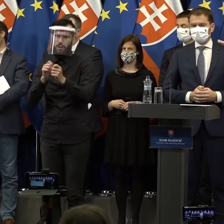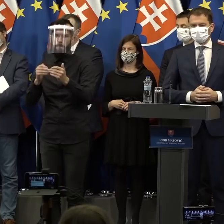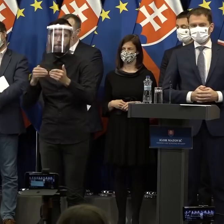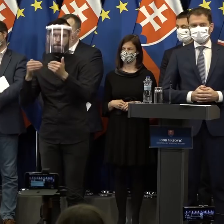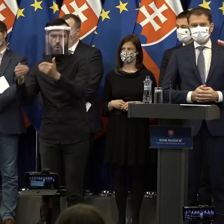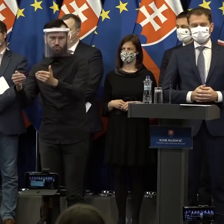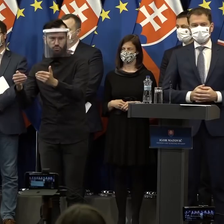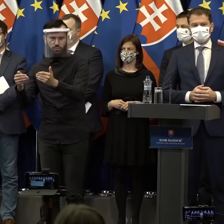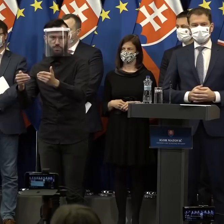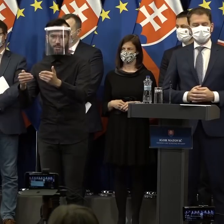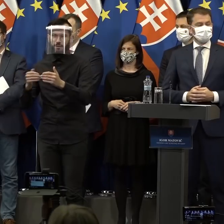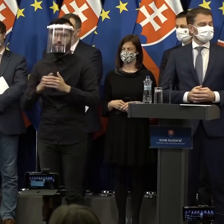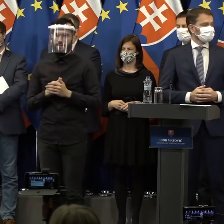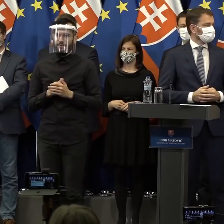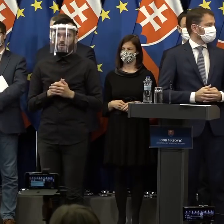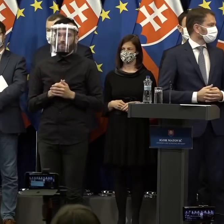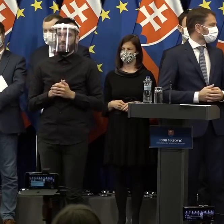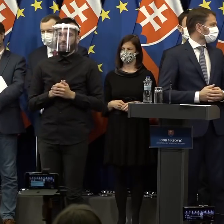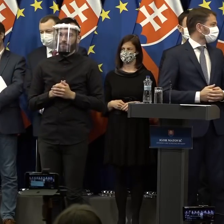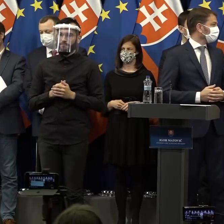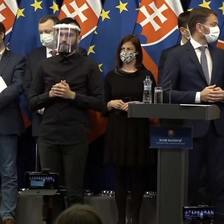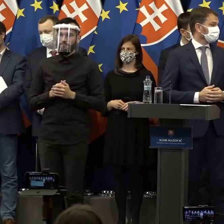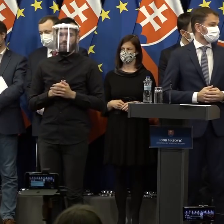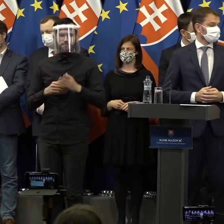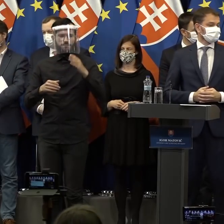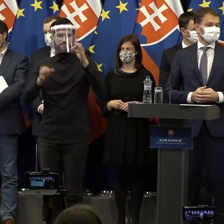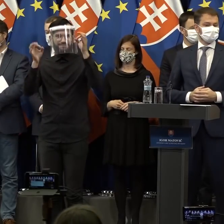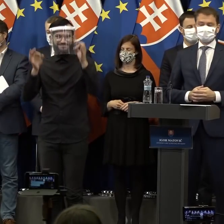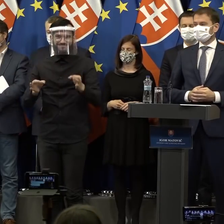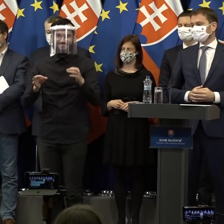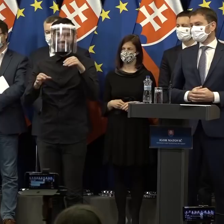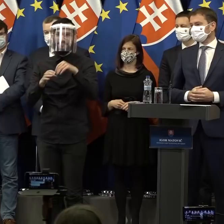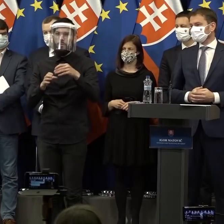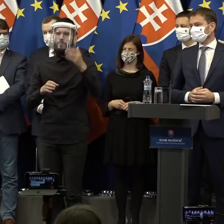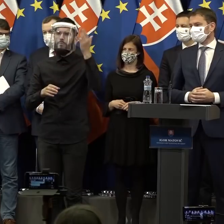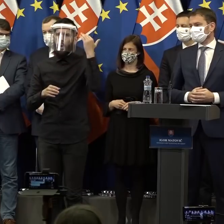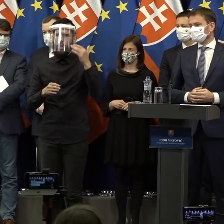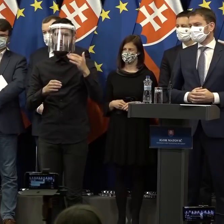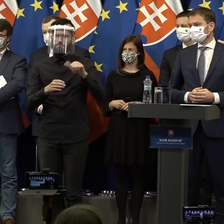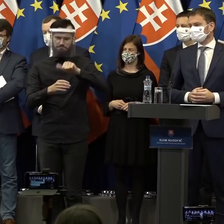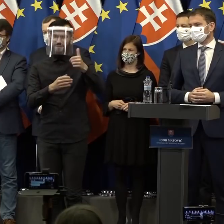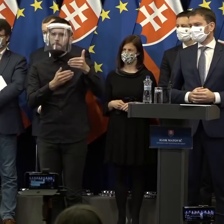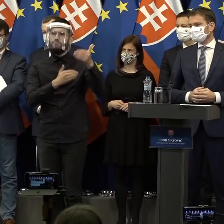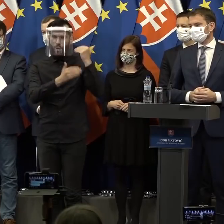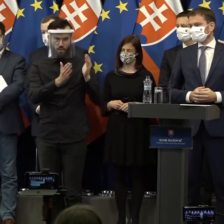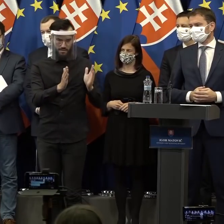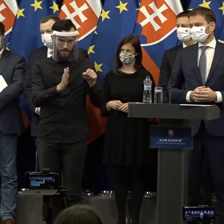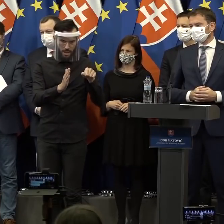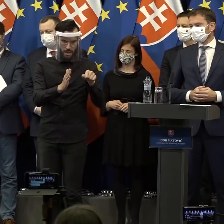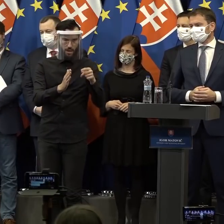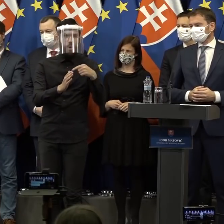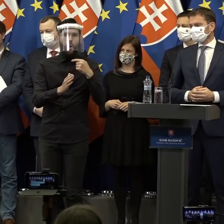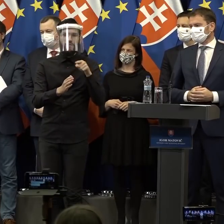vo vstavu k tej verzi, ktorá bola nakoniec schválená. Konkrétne v tej pôvodnej verzi ste ako prioritu explicitne